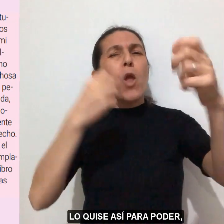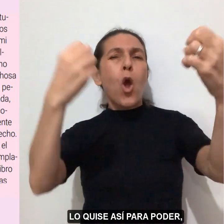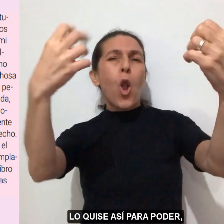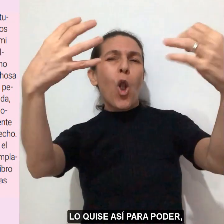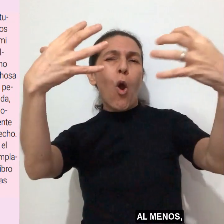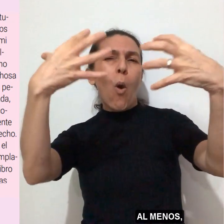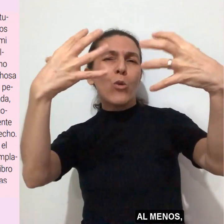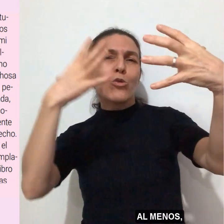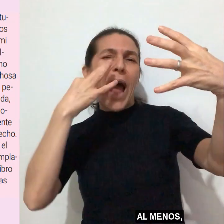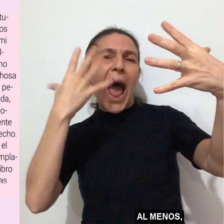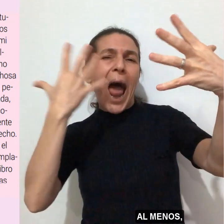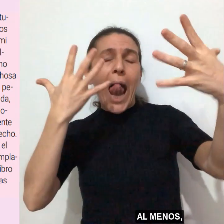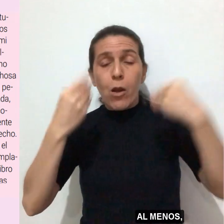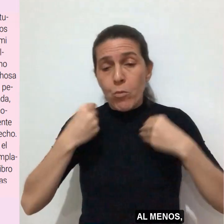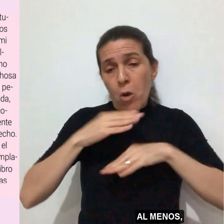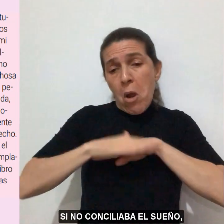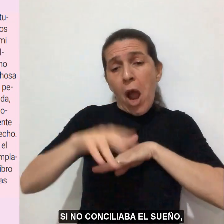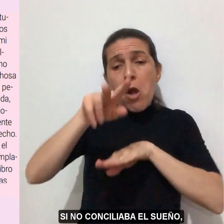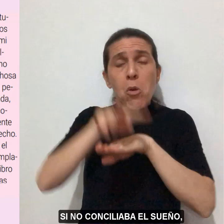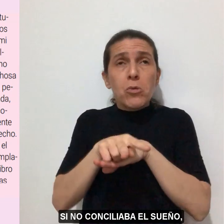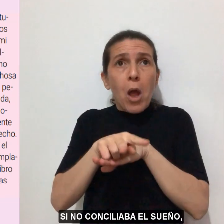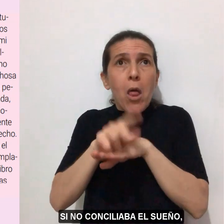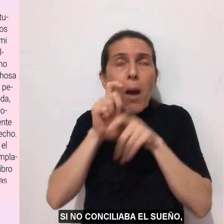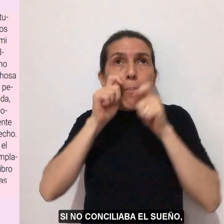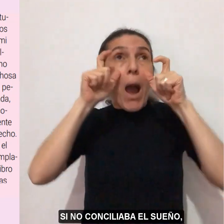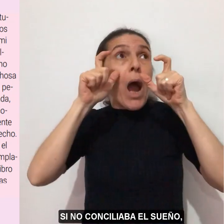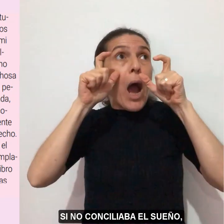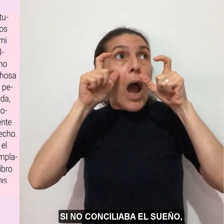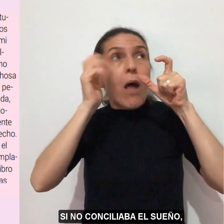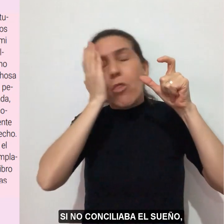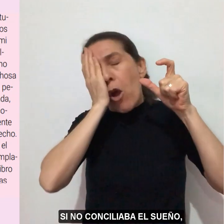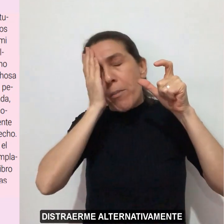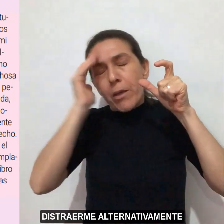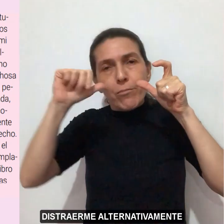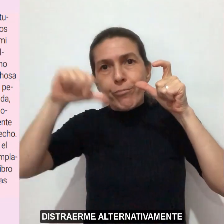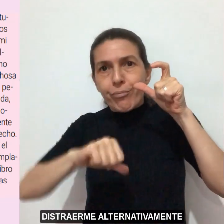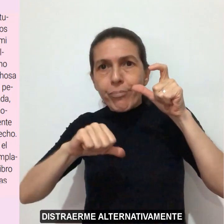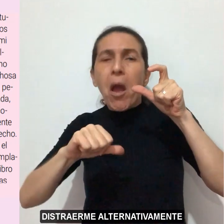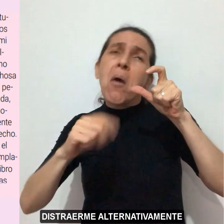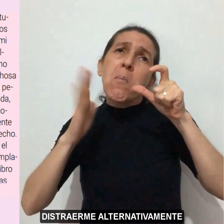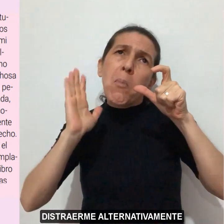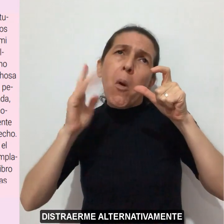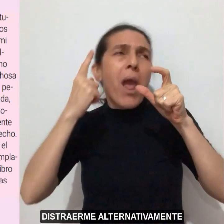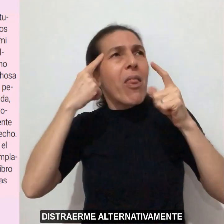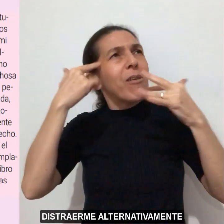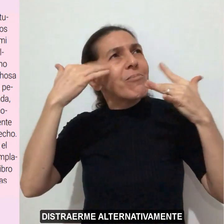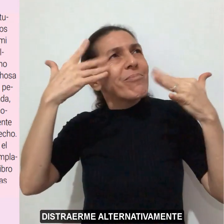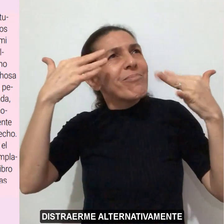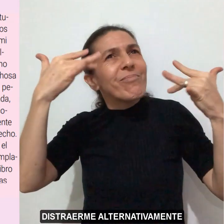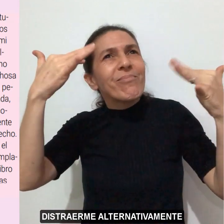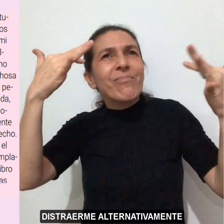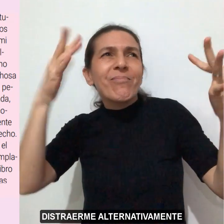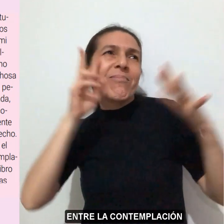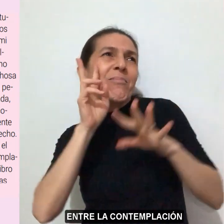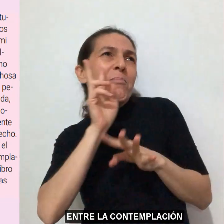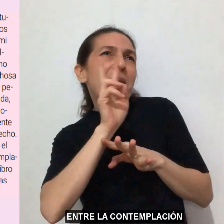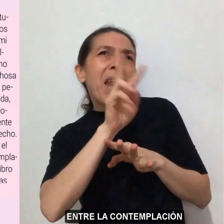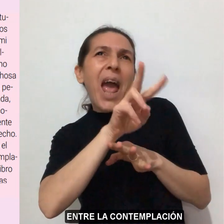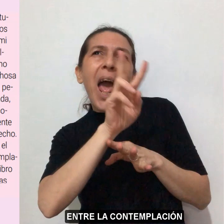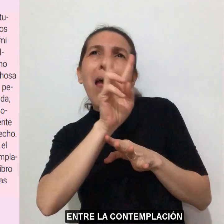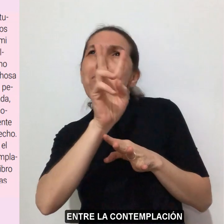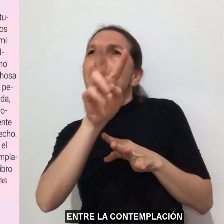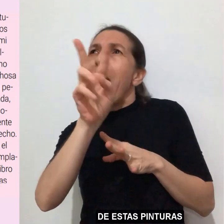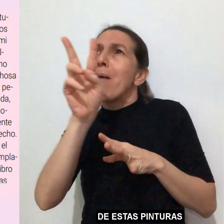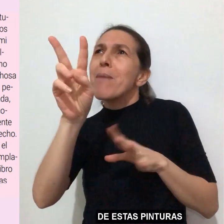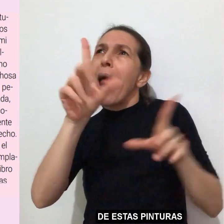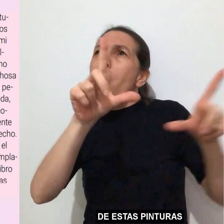así para poder, al menos, si no conciliaba el sueño, distraerme alternativamente entre la